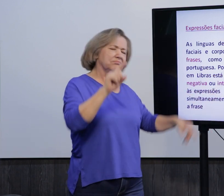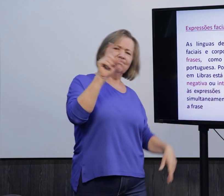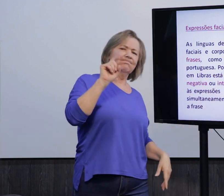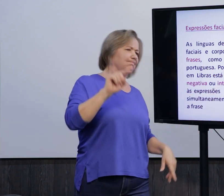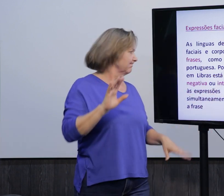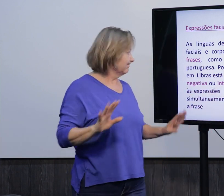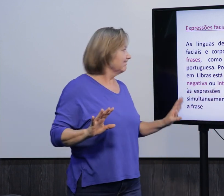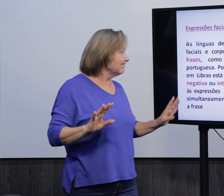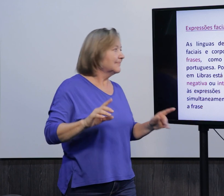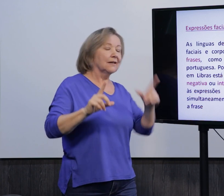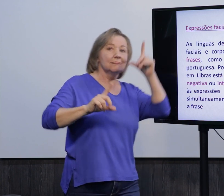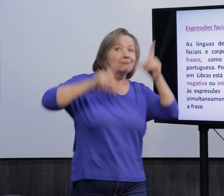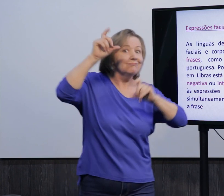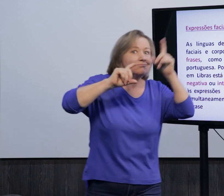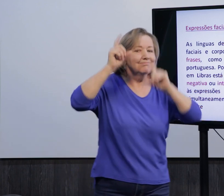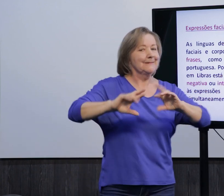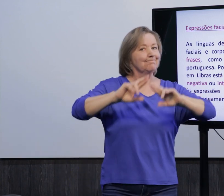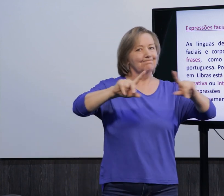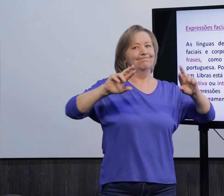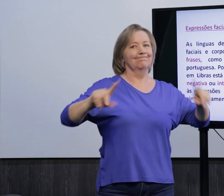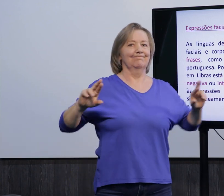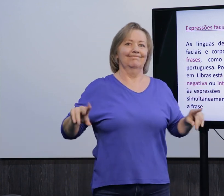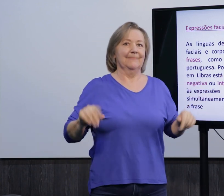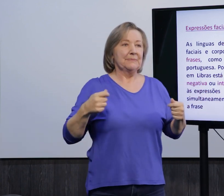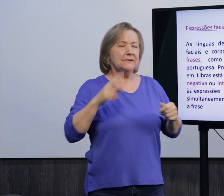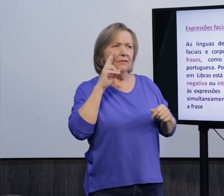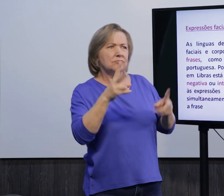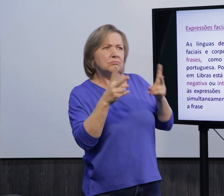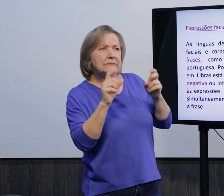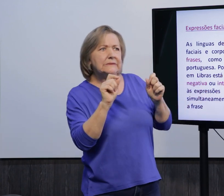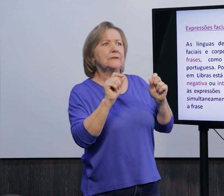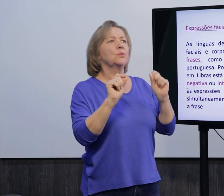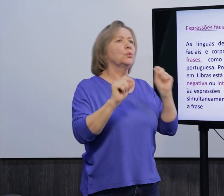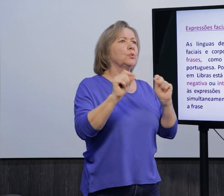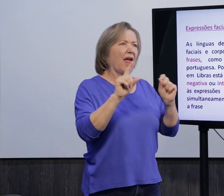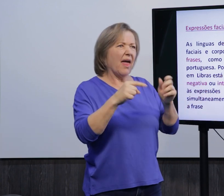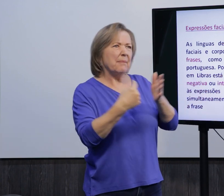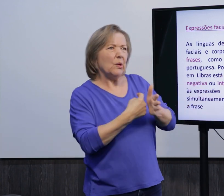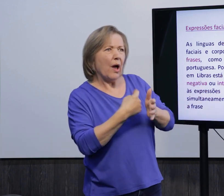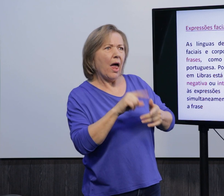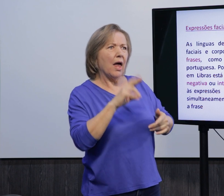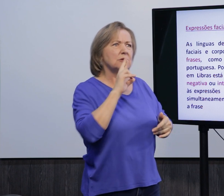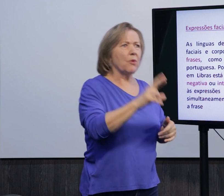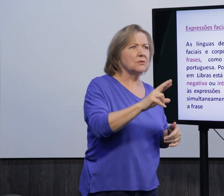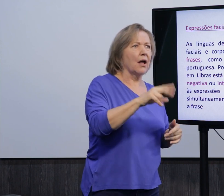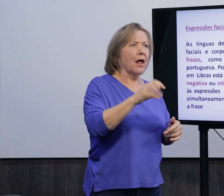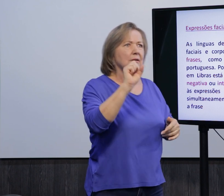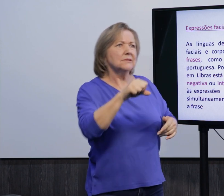Né, tudo isso por meio das expressões faciais, né, as expressões gramaticais, se é pergunta, se é resposta, se é sim, se é não, né, então é